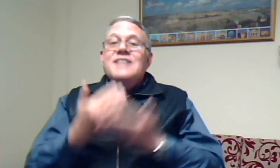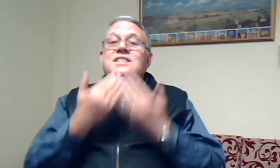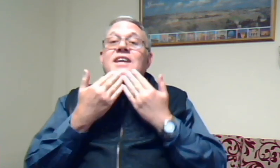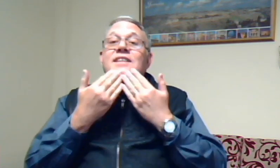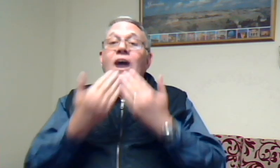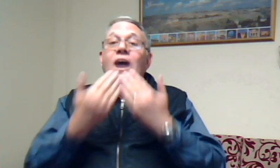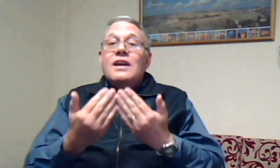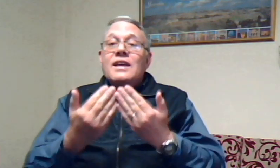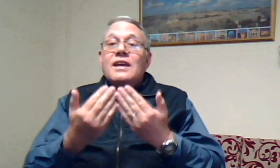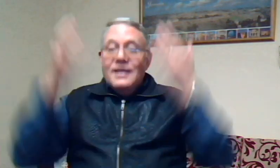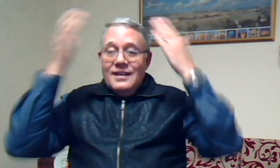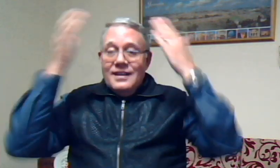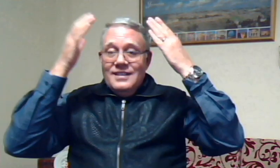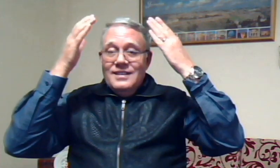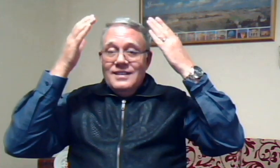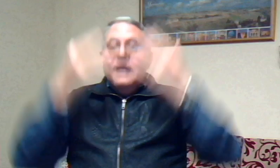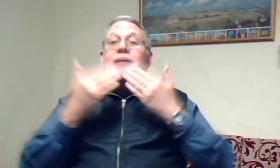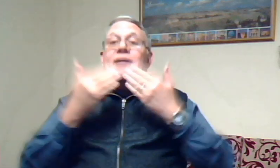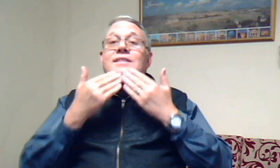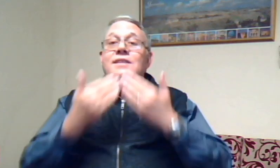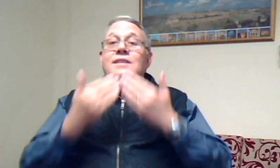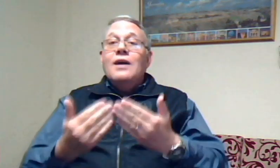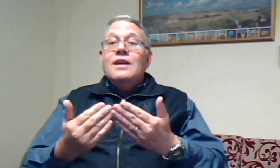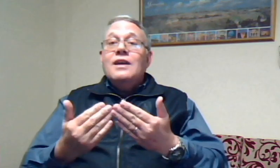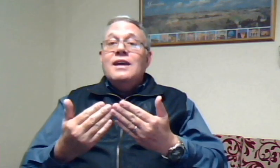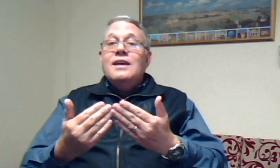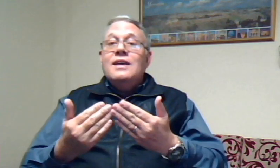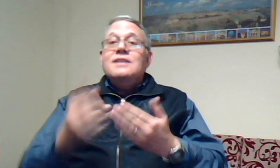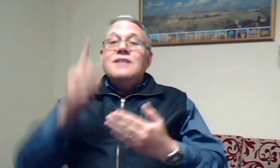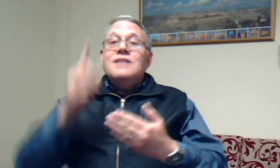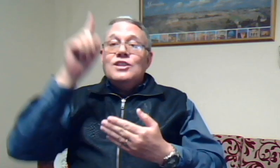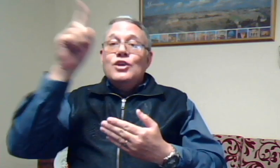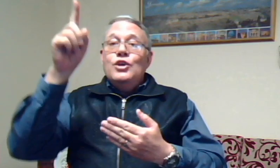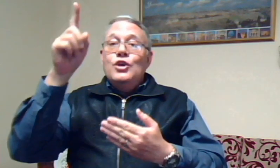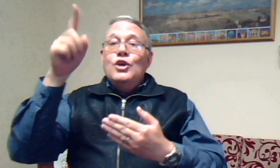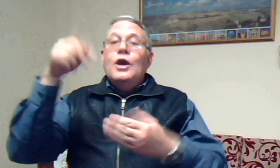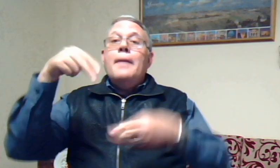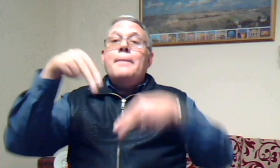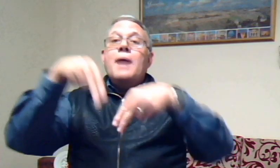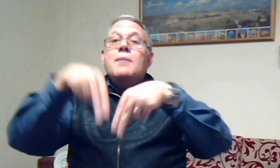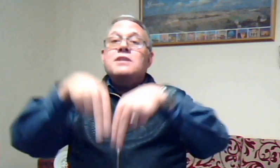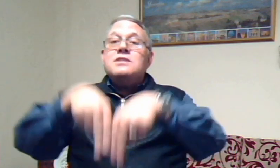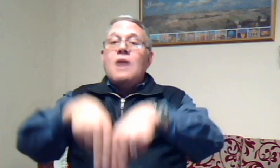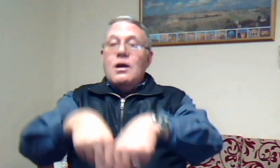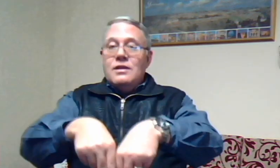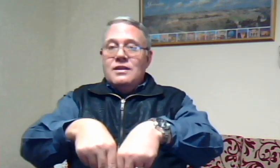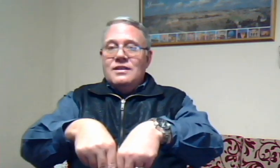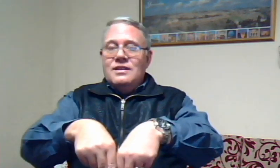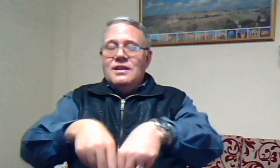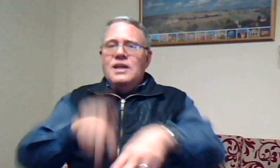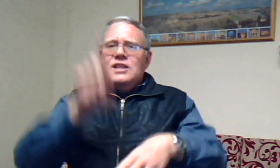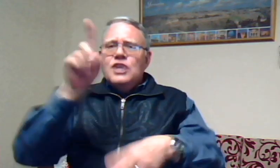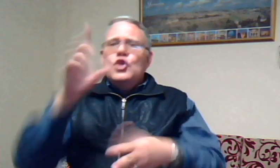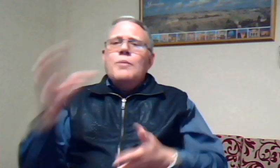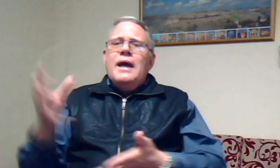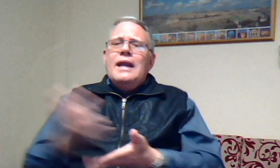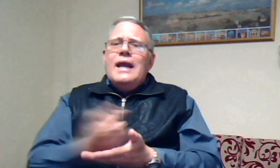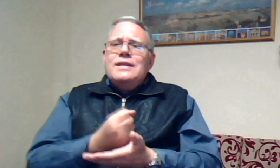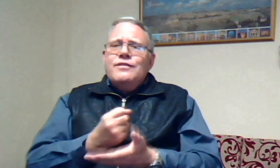sê dankie Heere. Dankie, dat u by my staan, dat u my red van